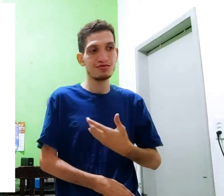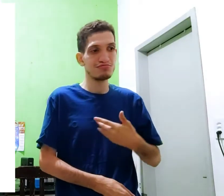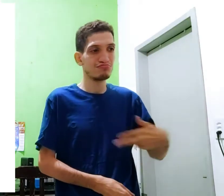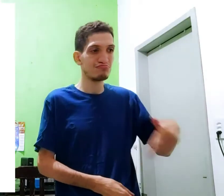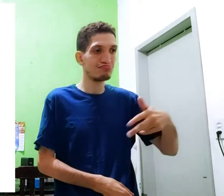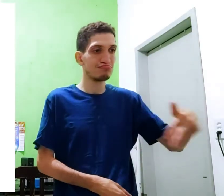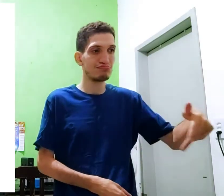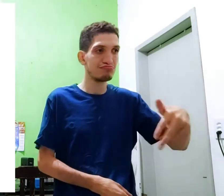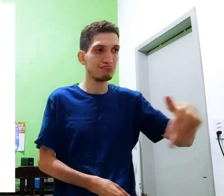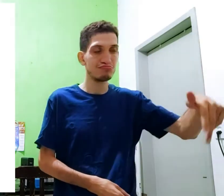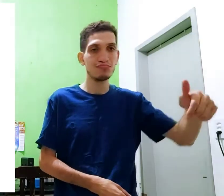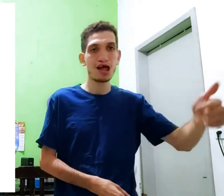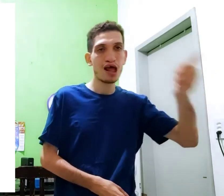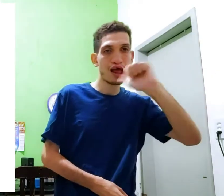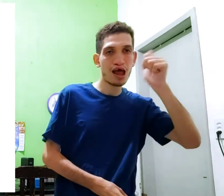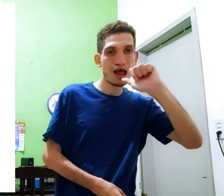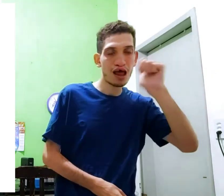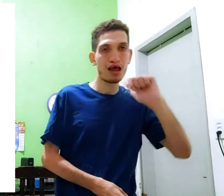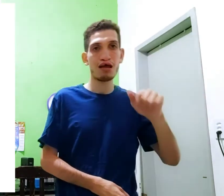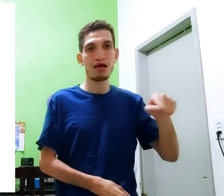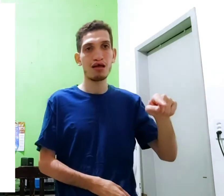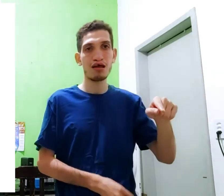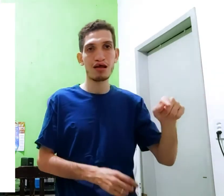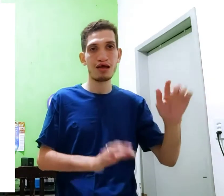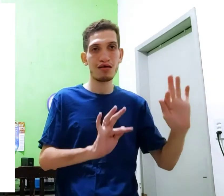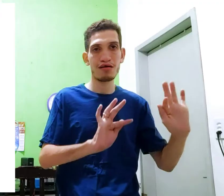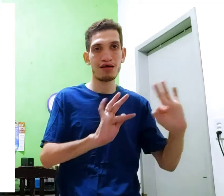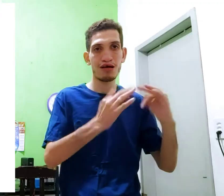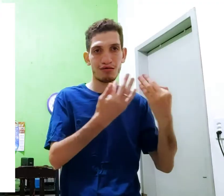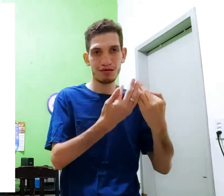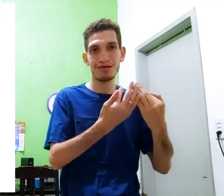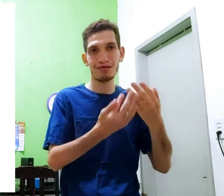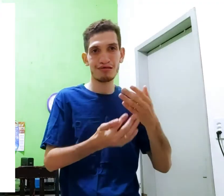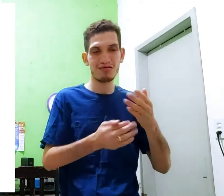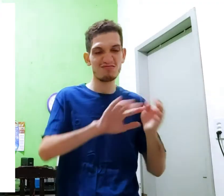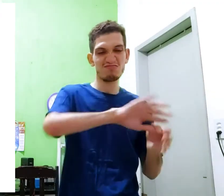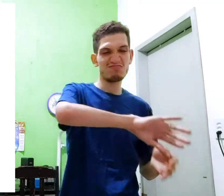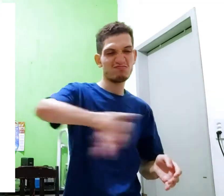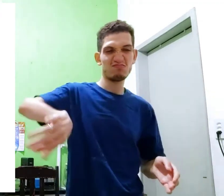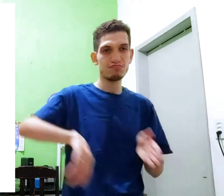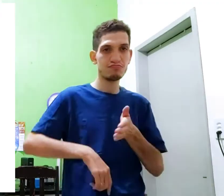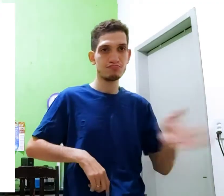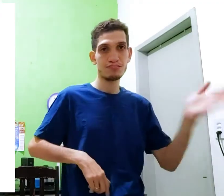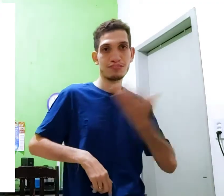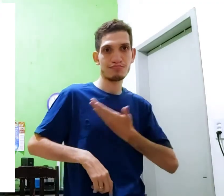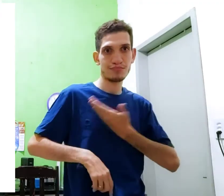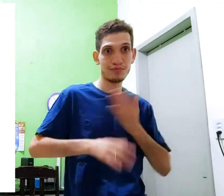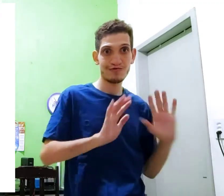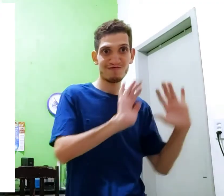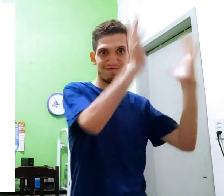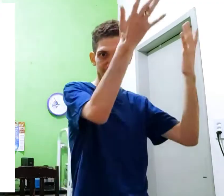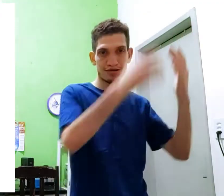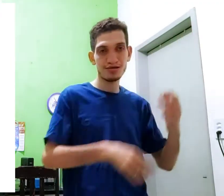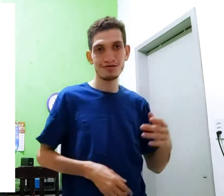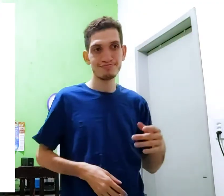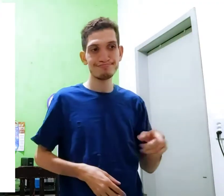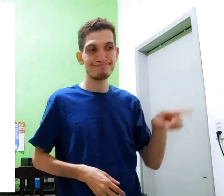inimiga andando por aí bebendo família deixou de lado e foi amigo